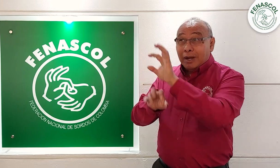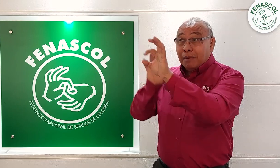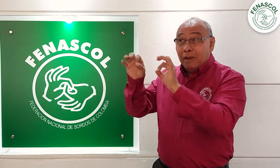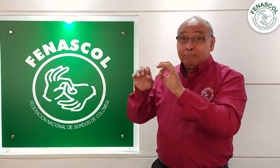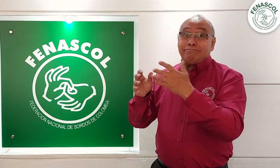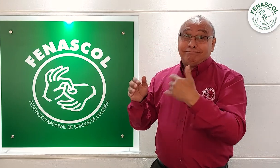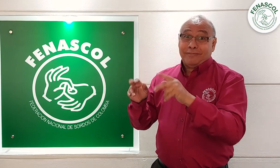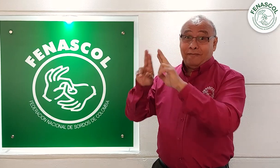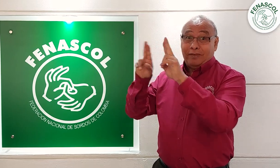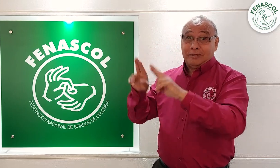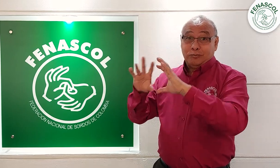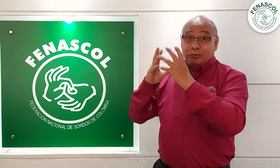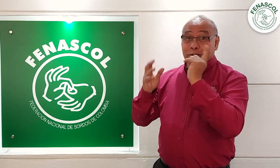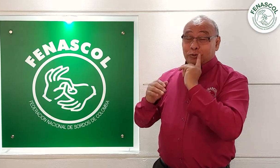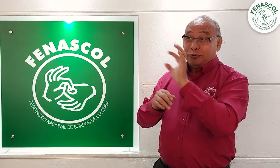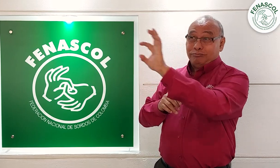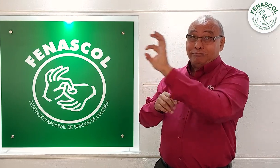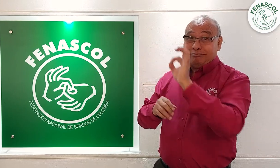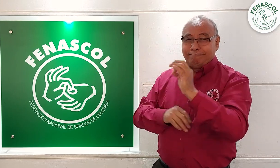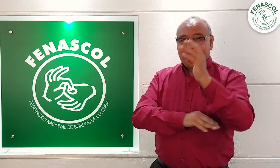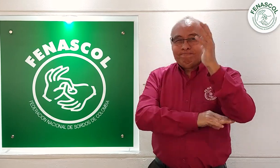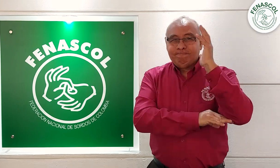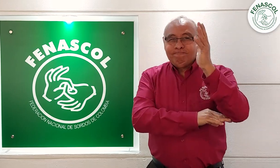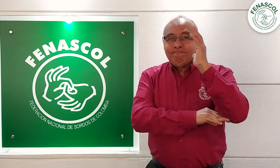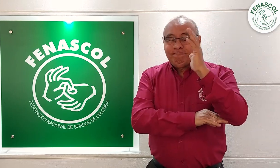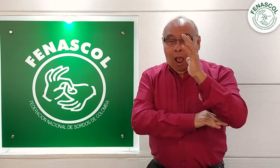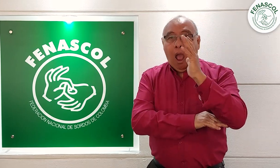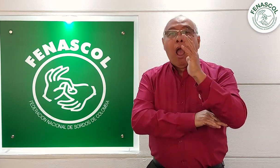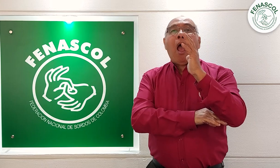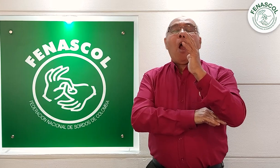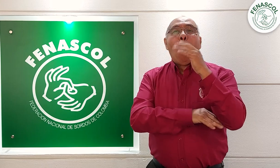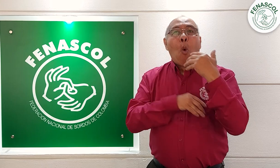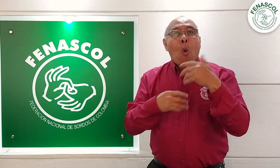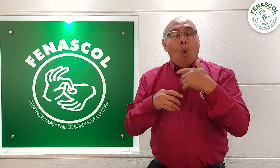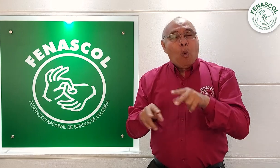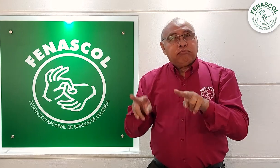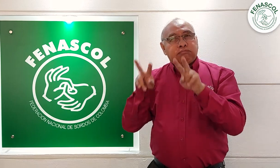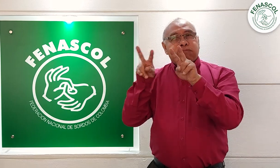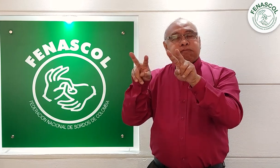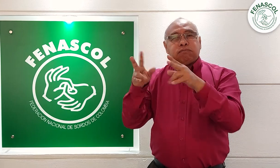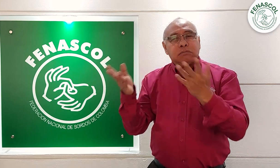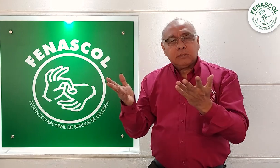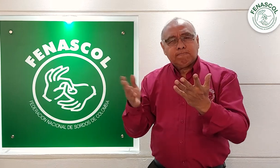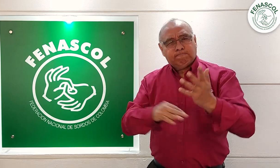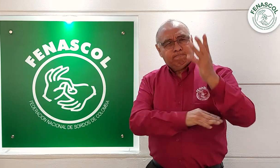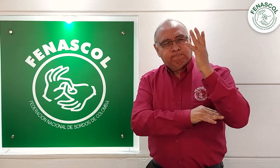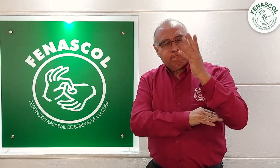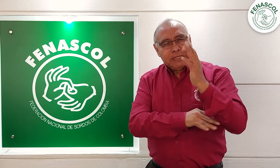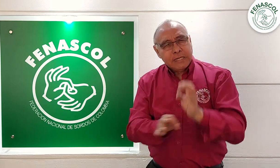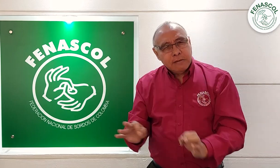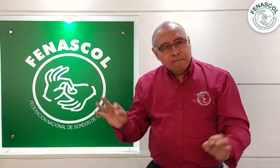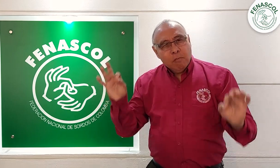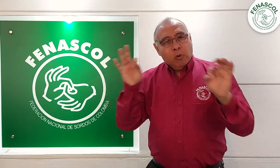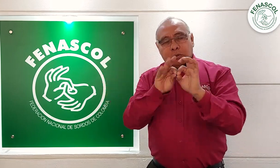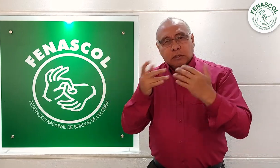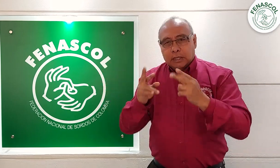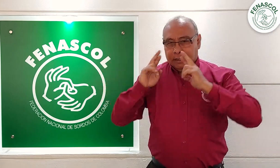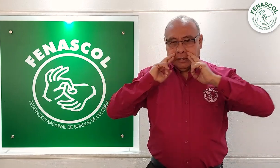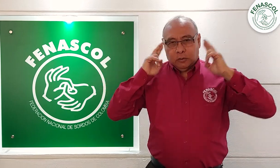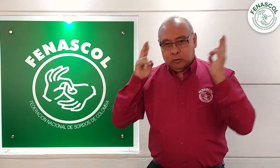estuvo un representante de la Federación Mundial de Sordos. En su ponencia dejó clara la importancia del reconocimiento a la lengua de señas, ya que